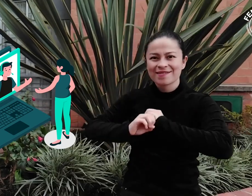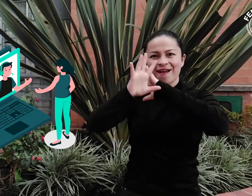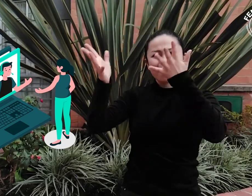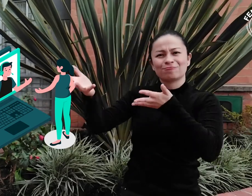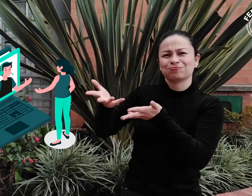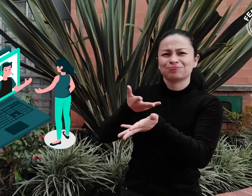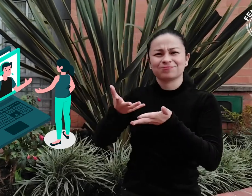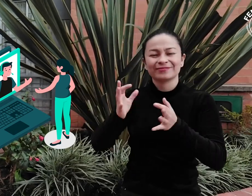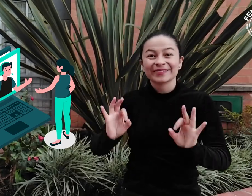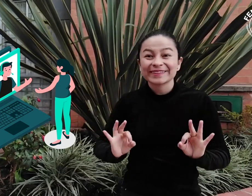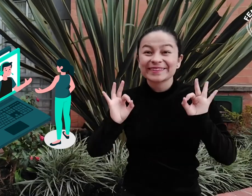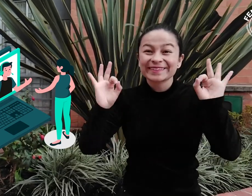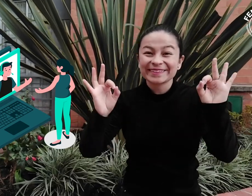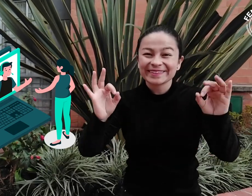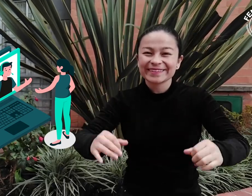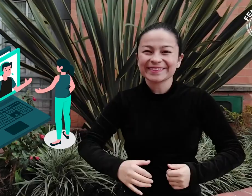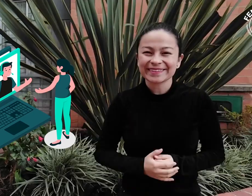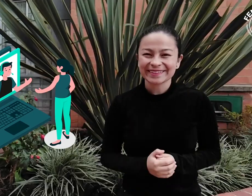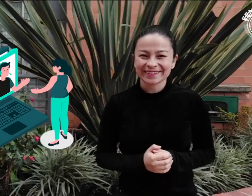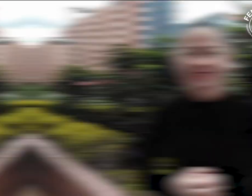garantizará una atención satisfactoria y de calidad.